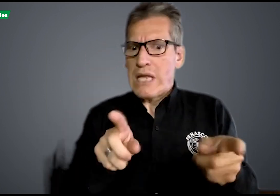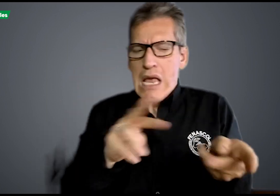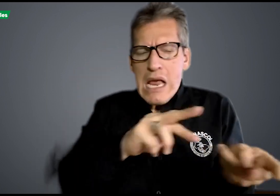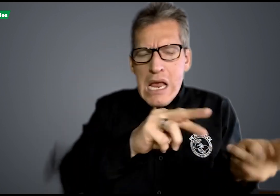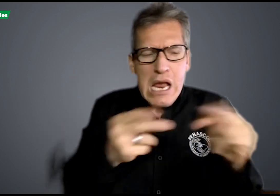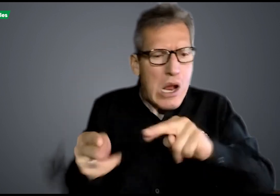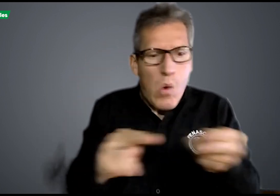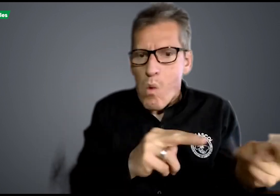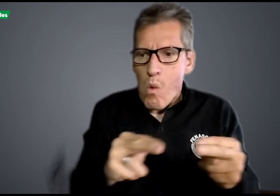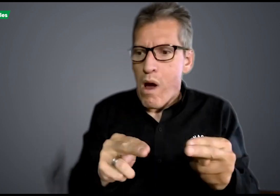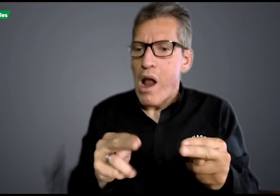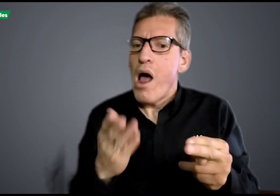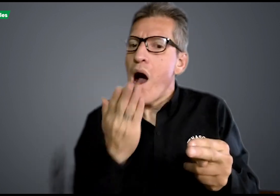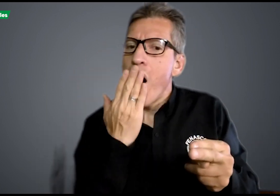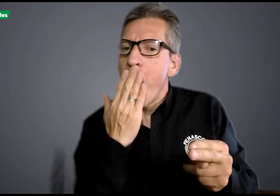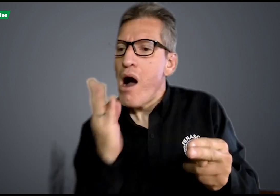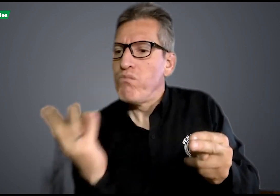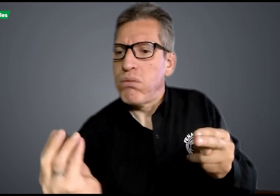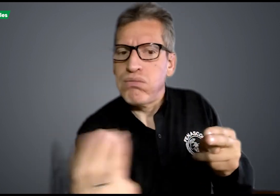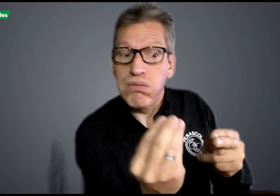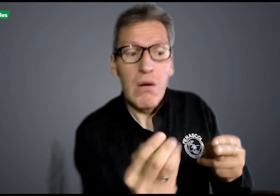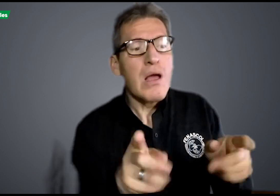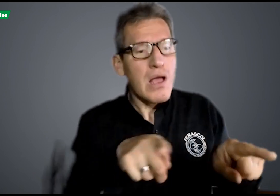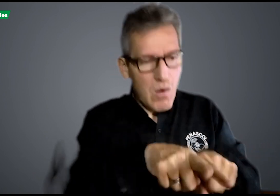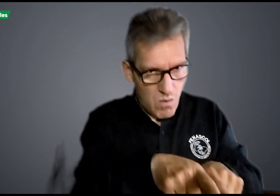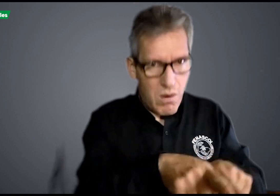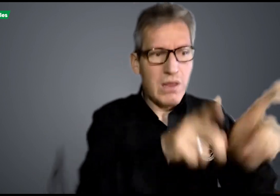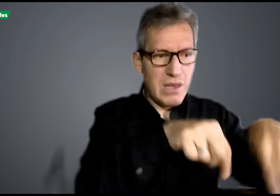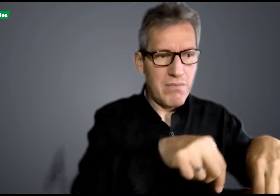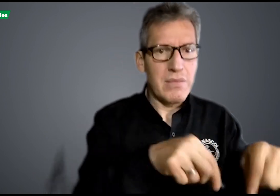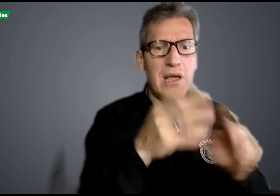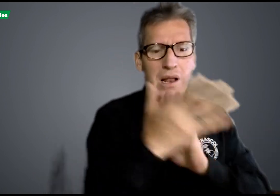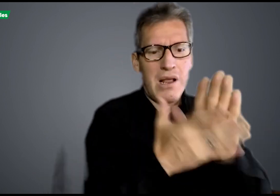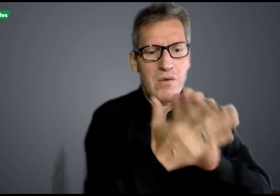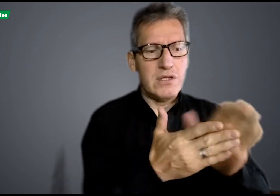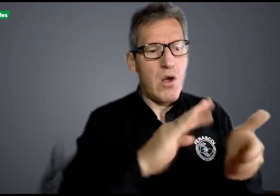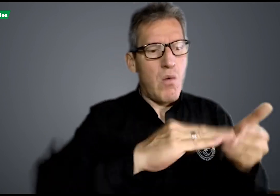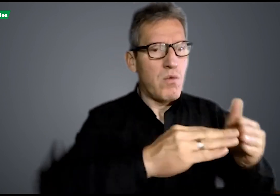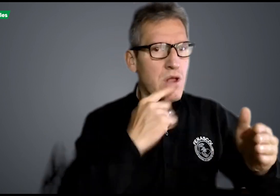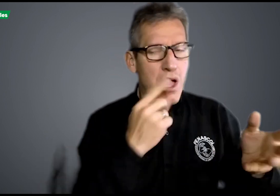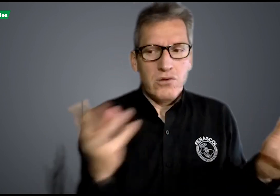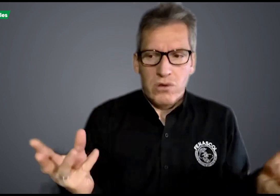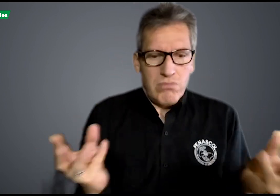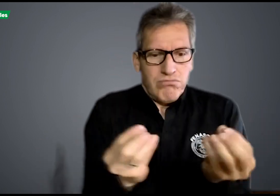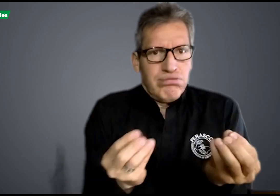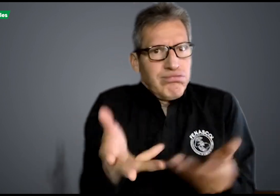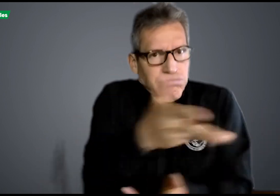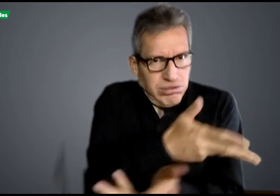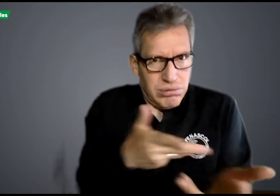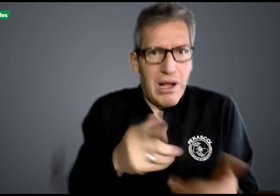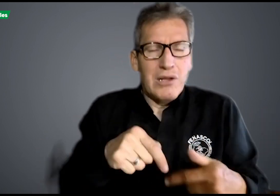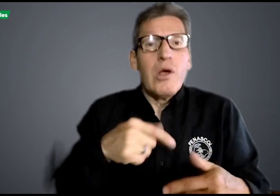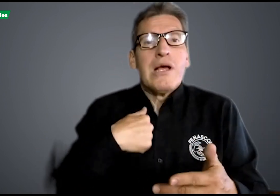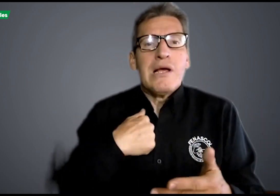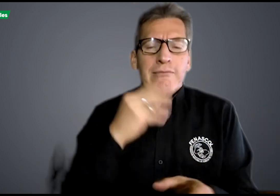constitucional. En el numeral C605, que reconoce a la lengua de señas